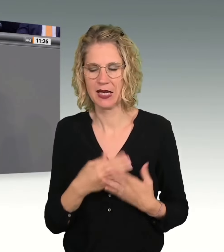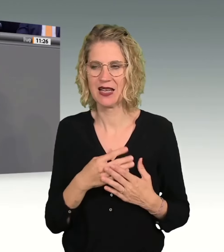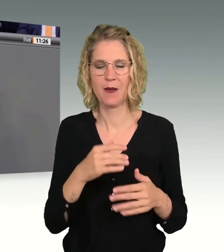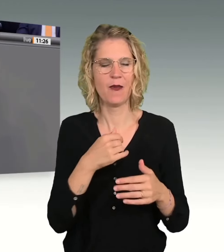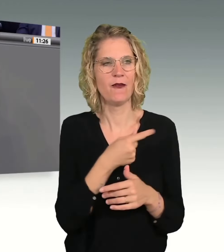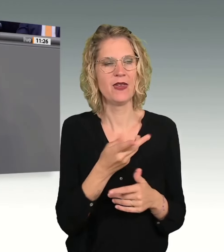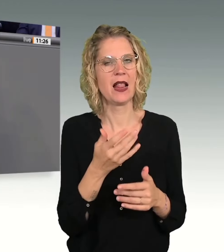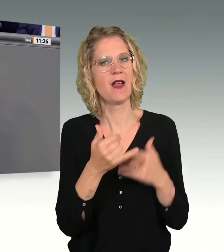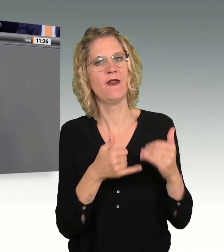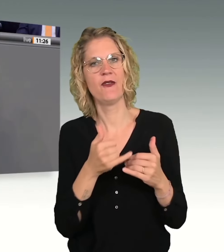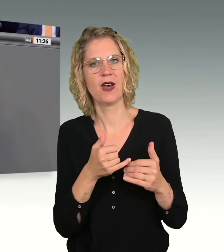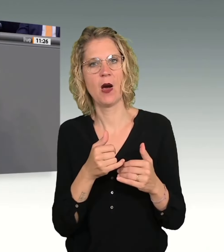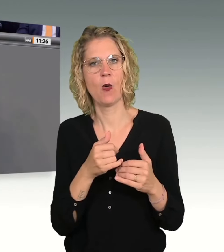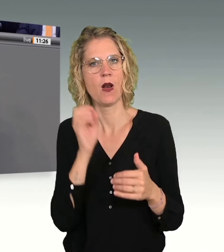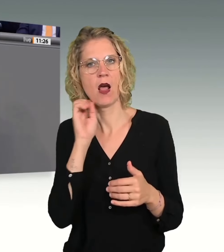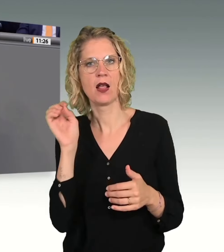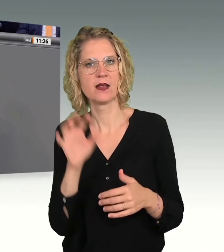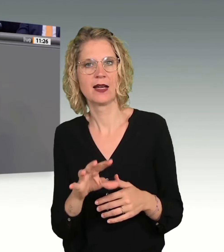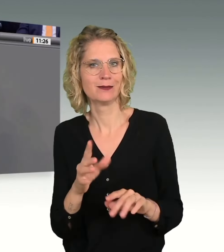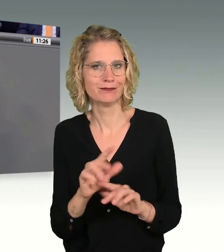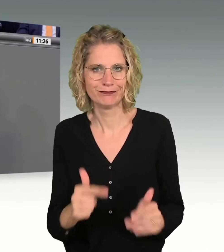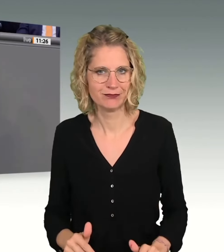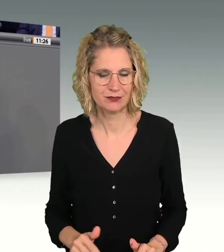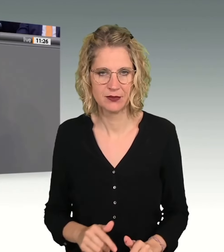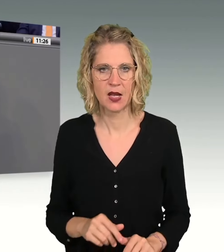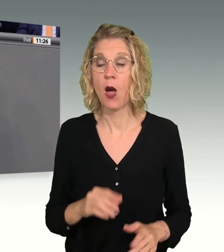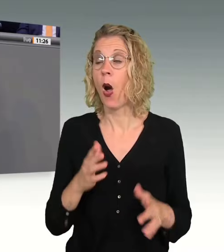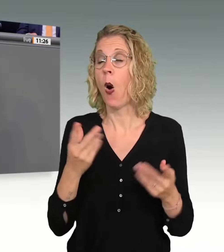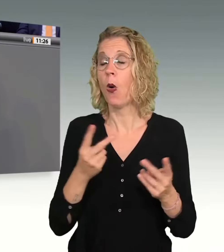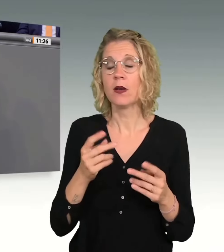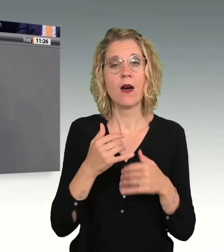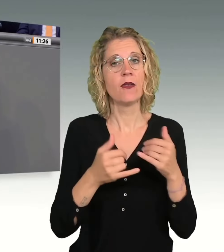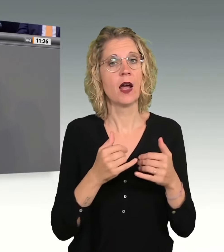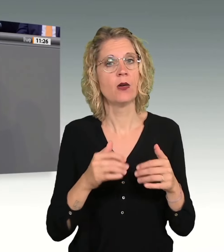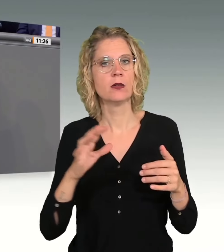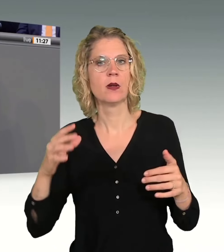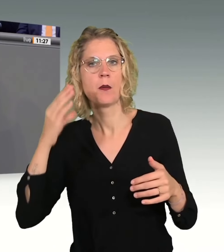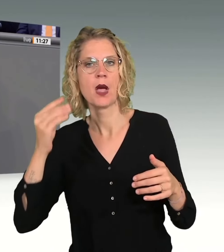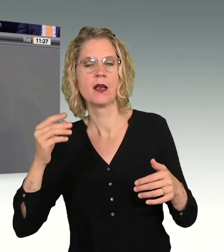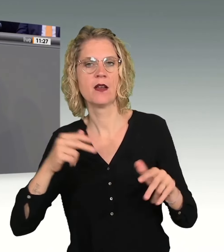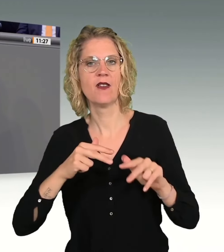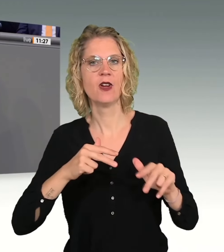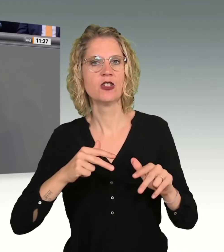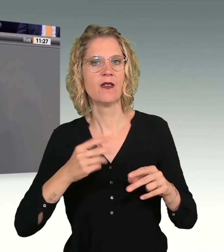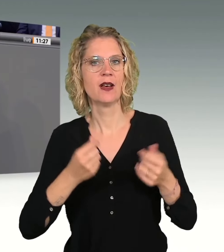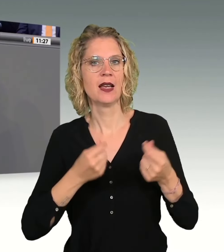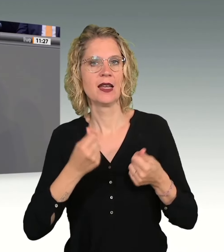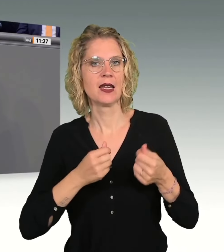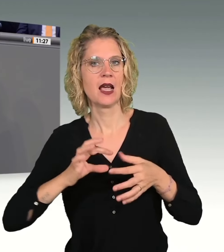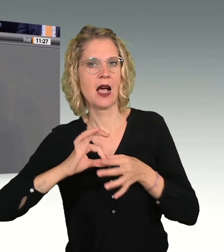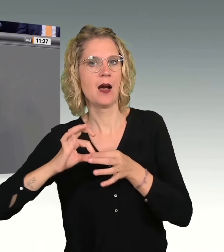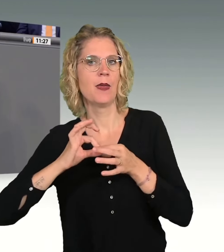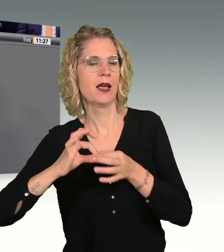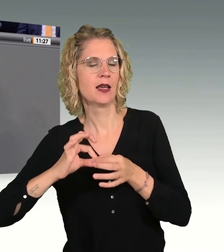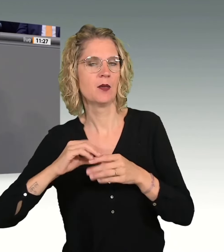sind auch wirtschaftlich von ihren Partnern abhängig und erdulden daher diese Taten. Für die Frauen, die sich zur Polizei trauen, ist die